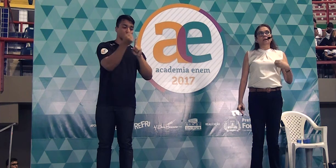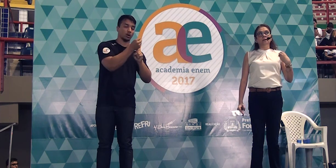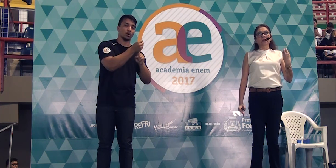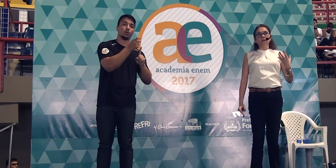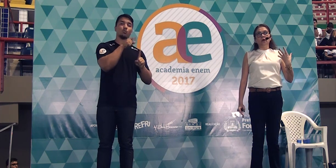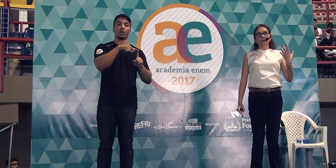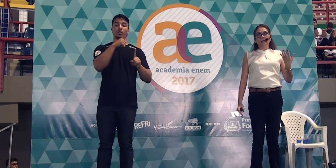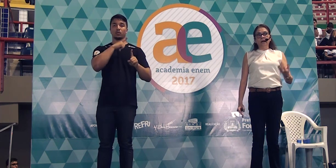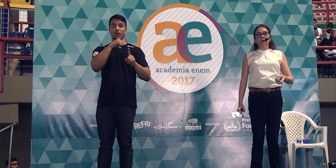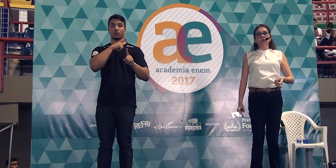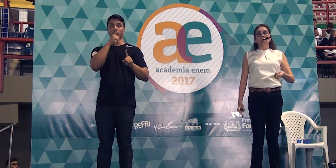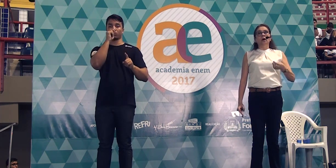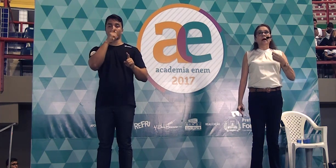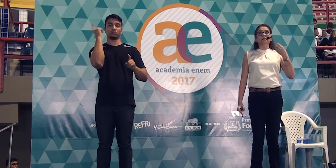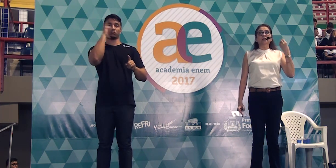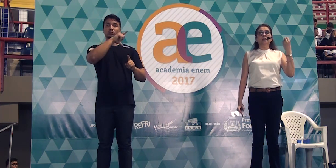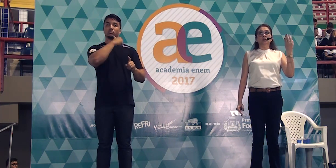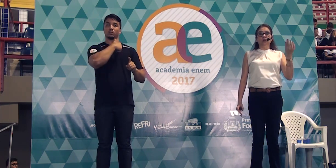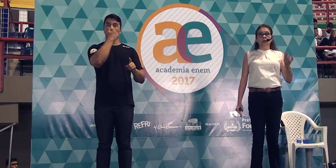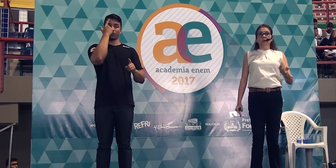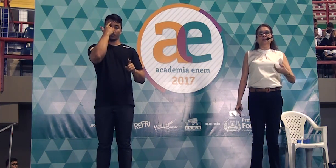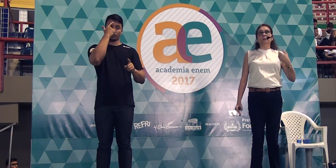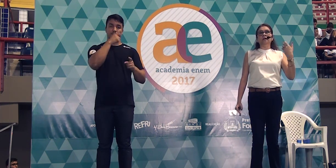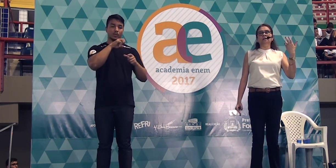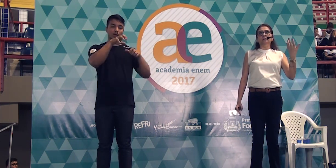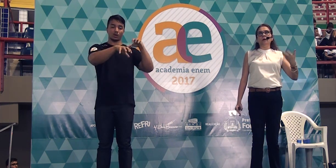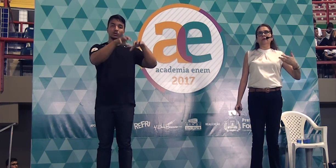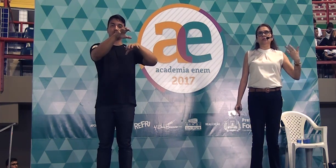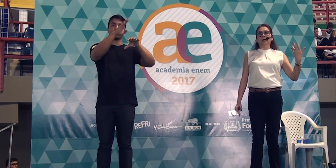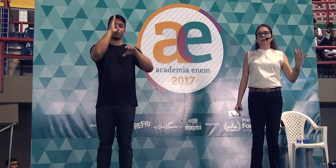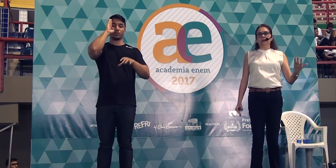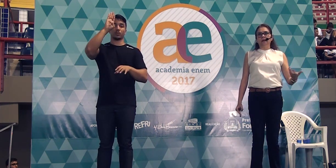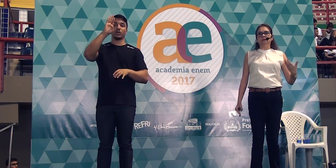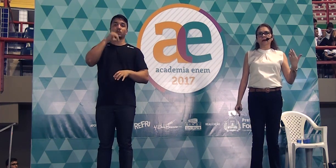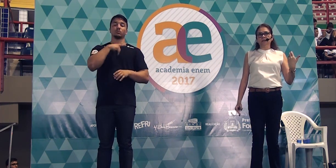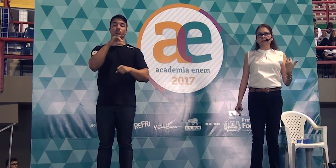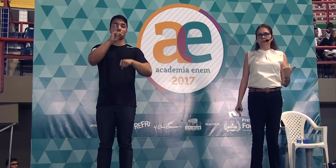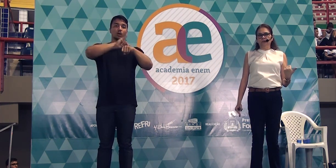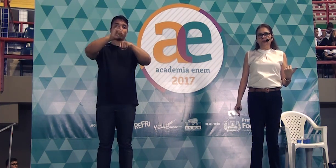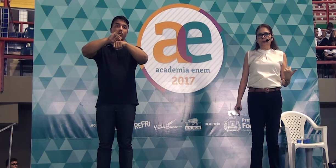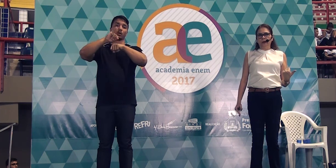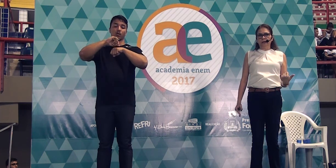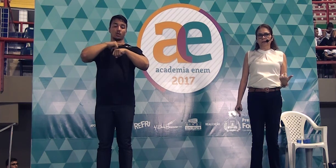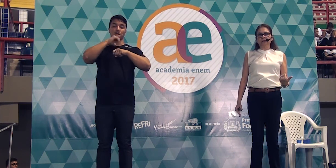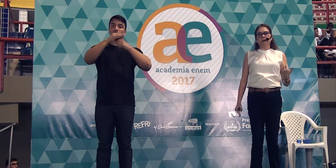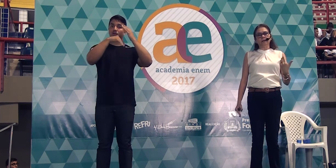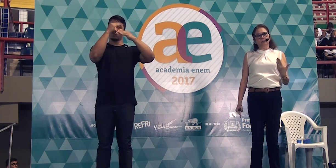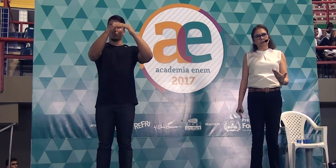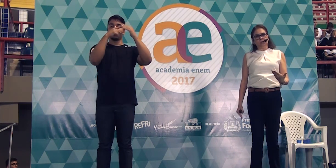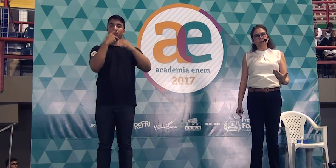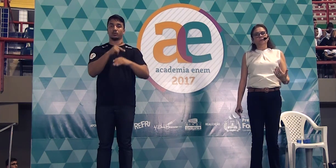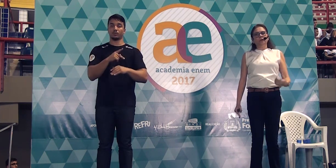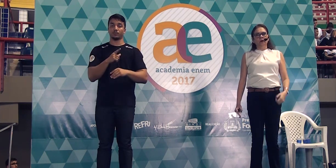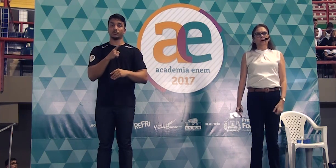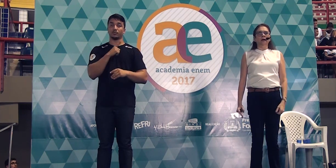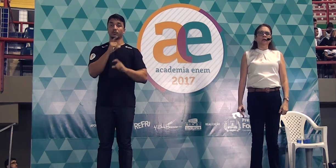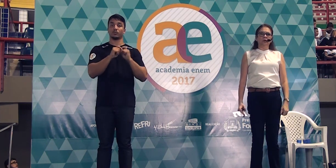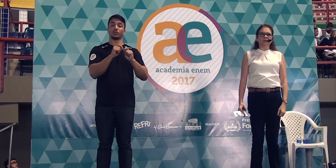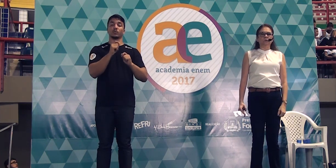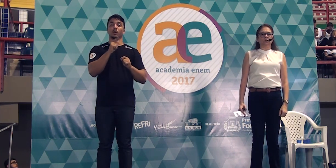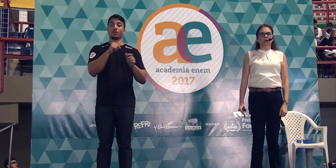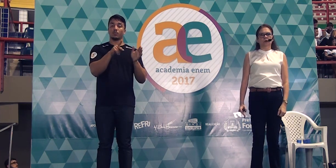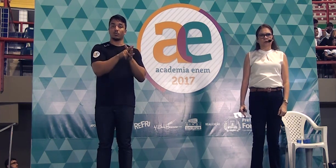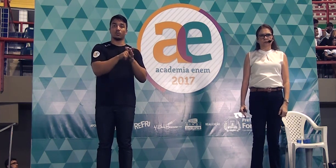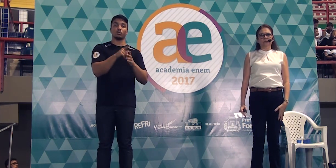que tem dominado as regiões, principalmente capitais mais desenvolvidas do país, certamente é